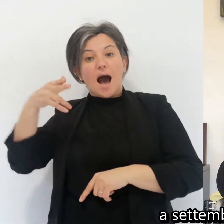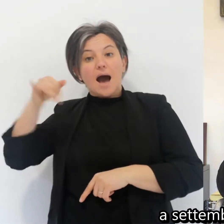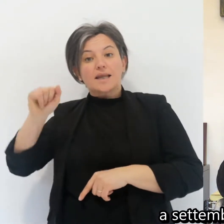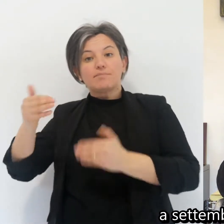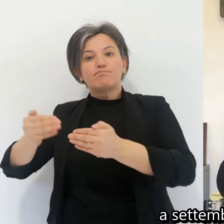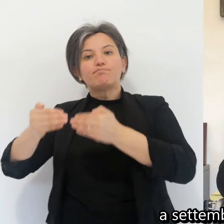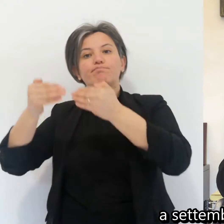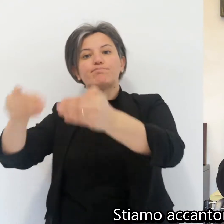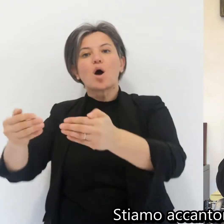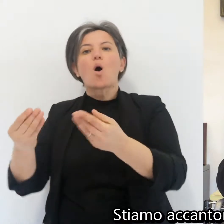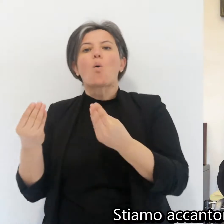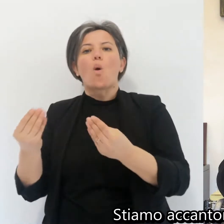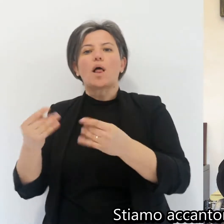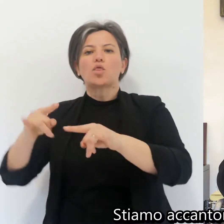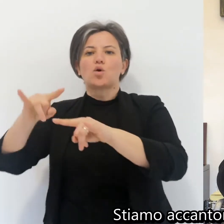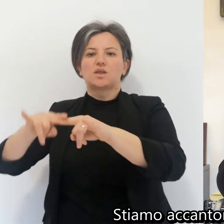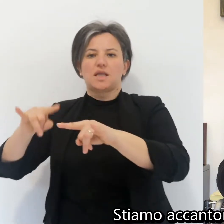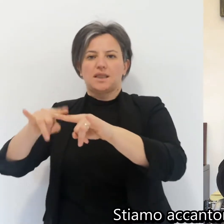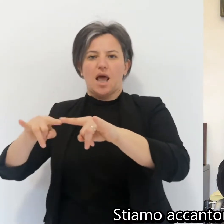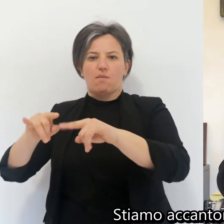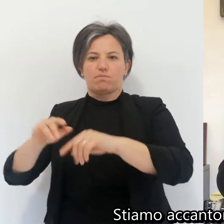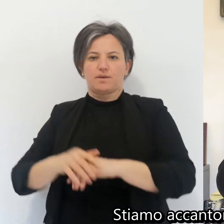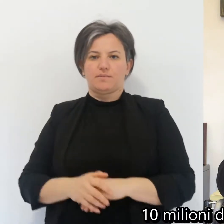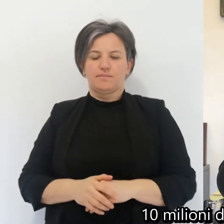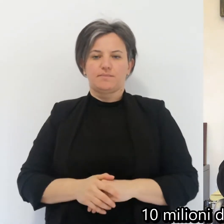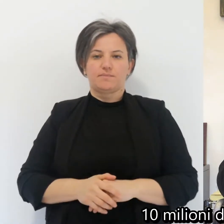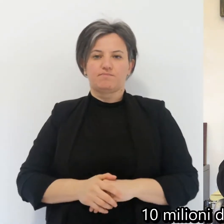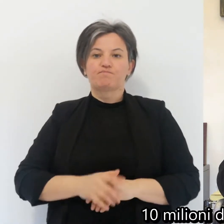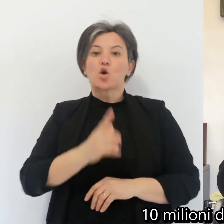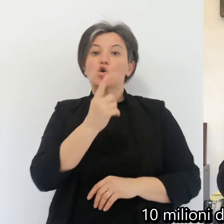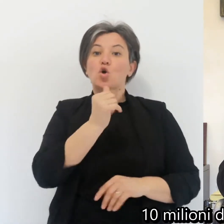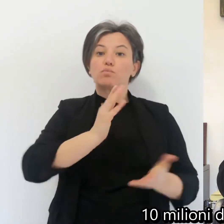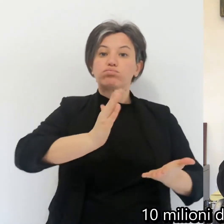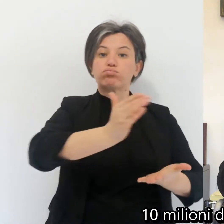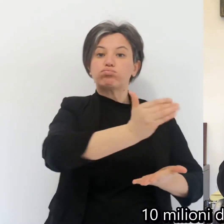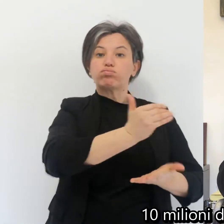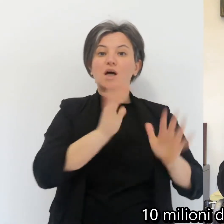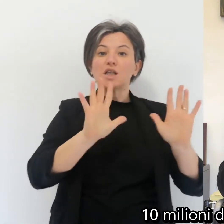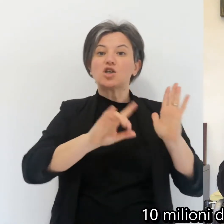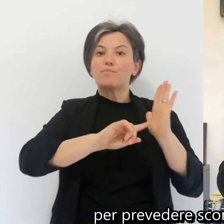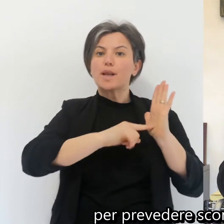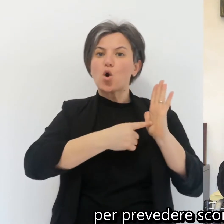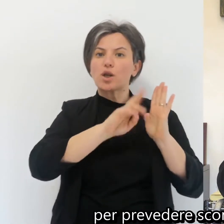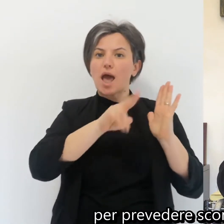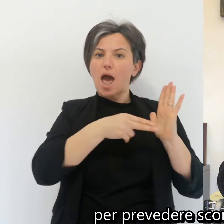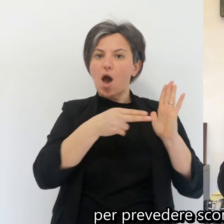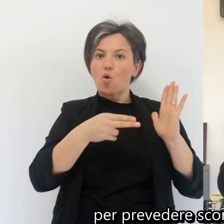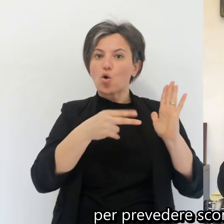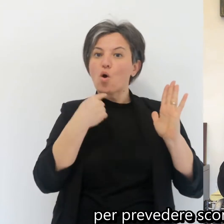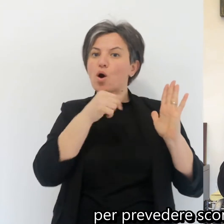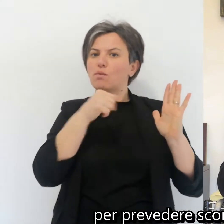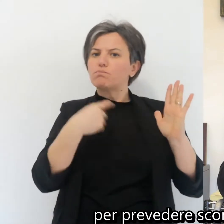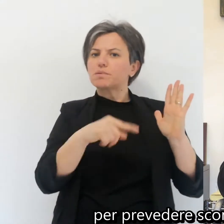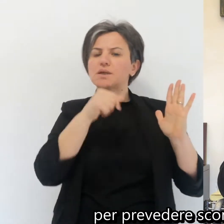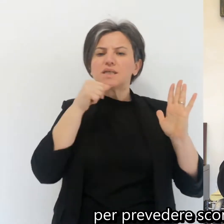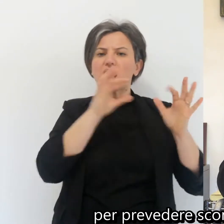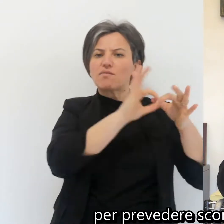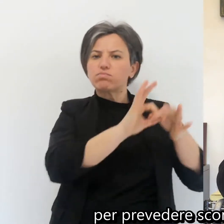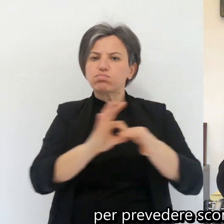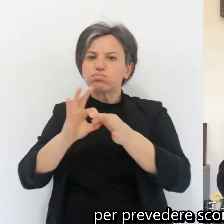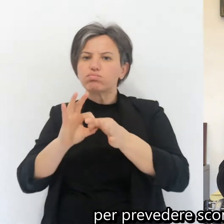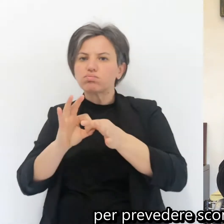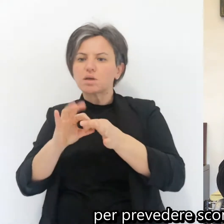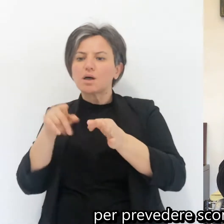settembre. Stiamo accantonando già 10 milioni di euro per prevedere sconti